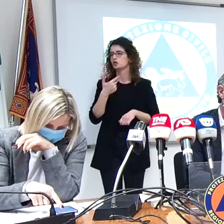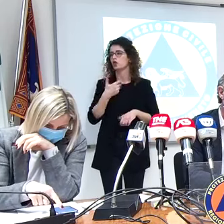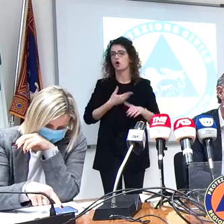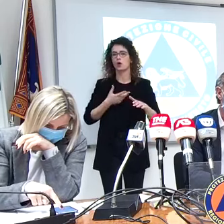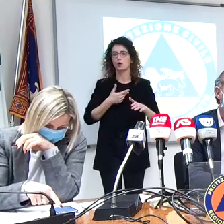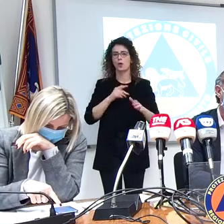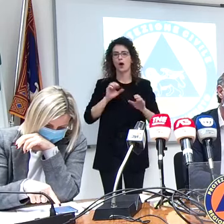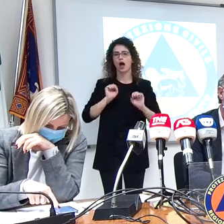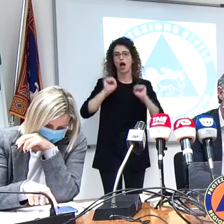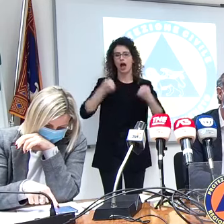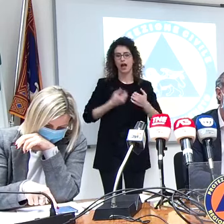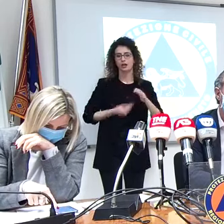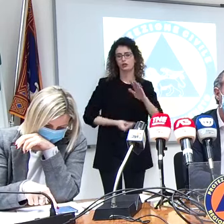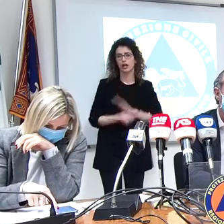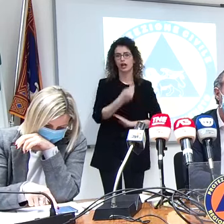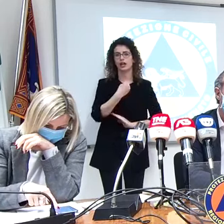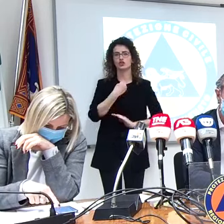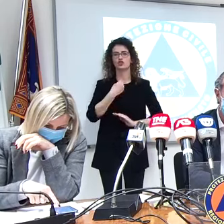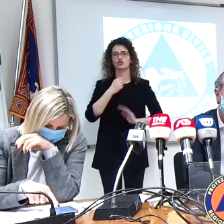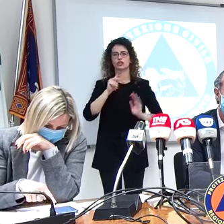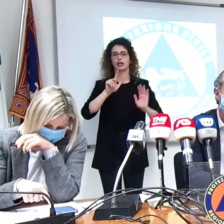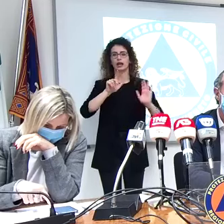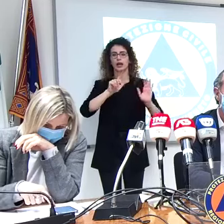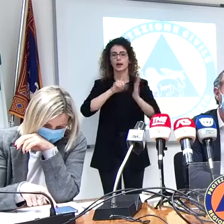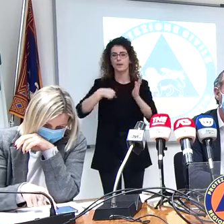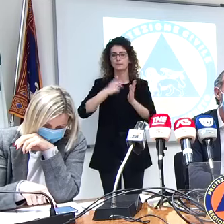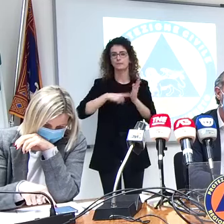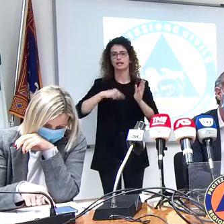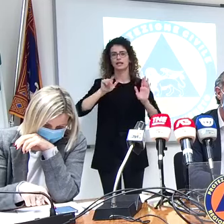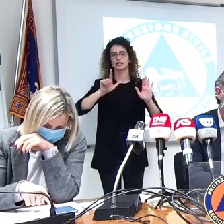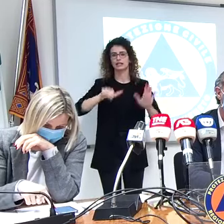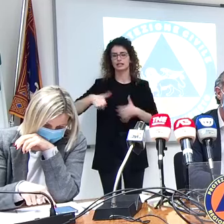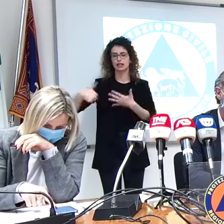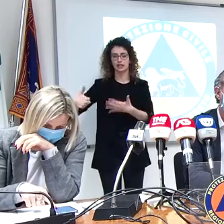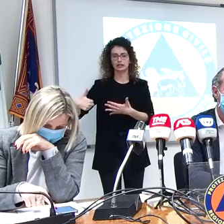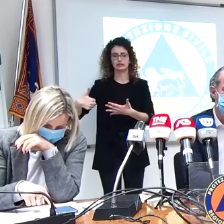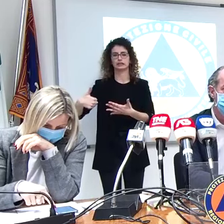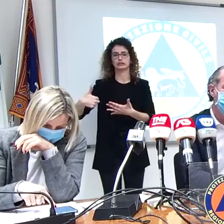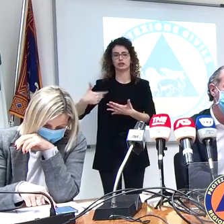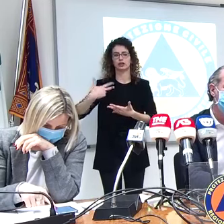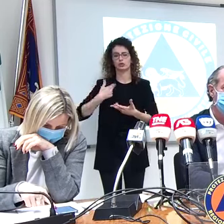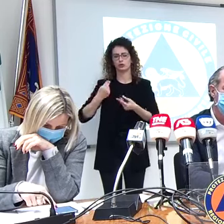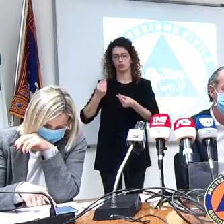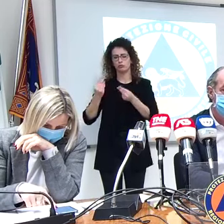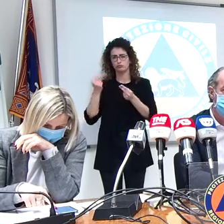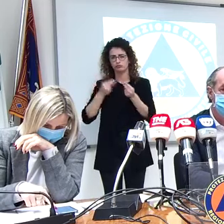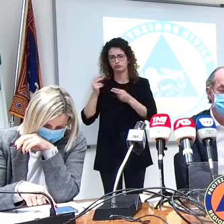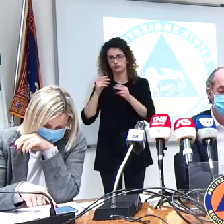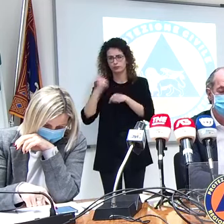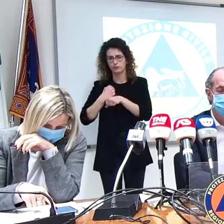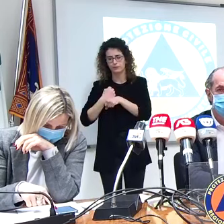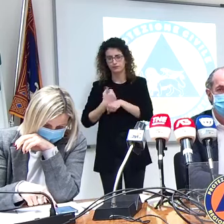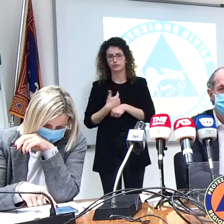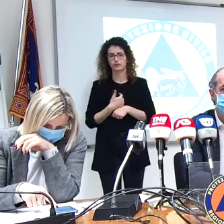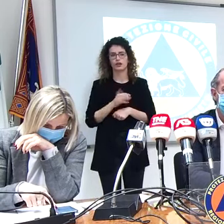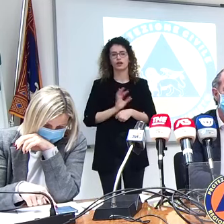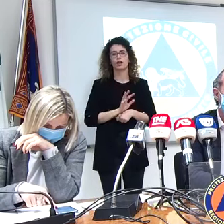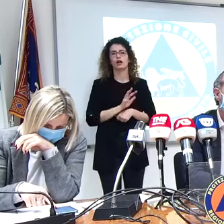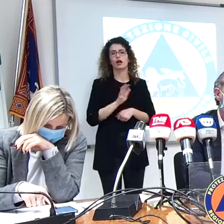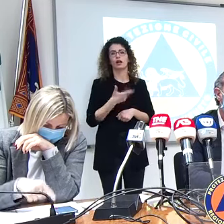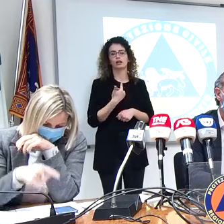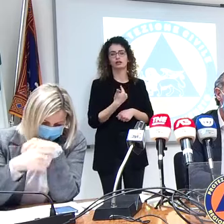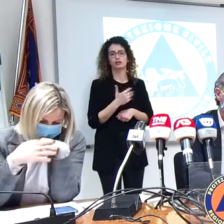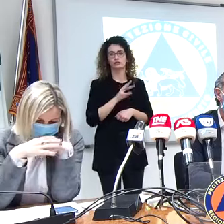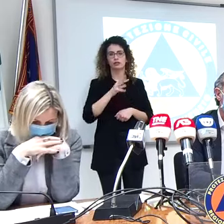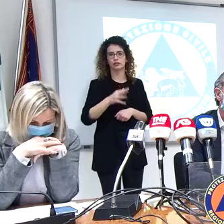per semestri, per mesi, stiamo valutando, siccome noi abbiamo tutti questi dati, facciamo dei target. Ok, l'altra cosa che per esempio era